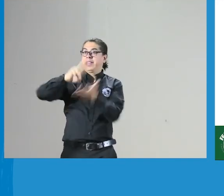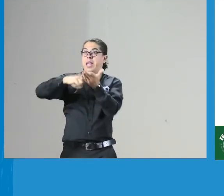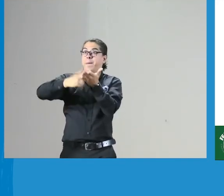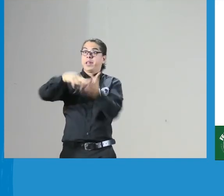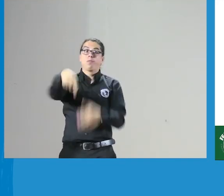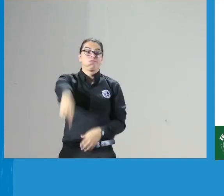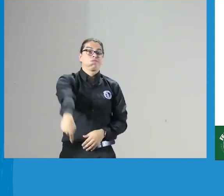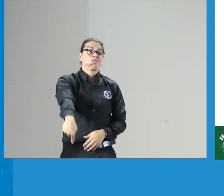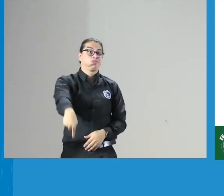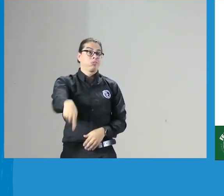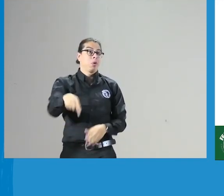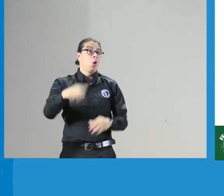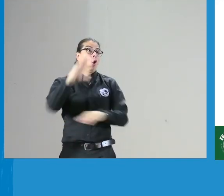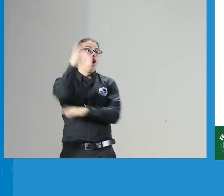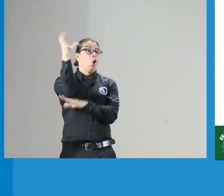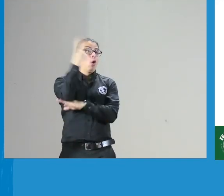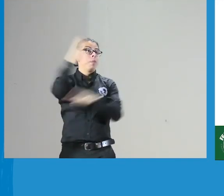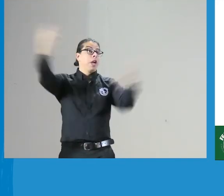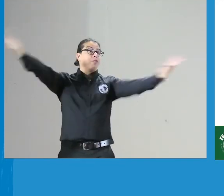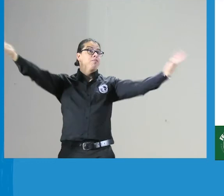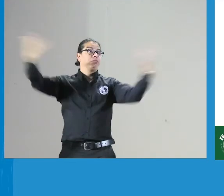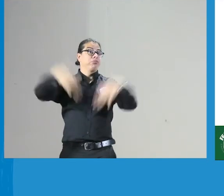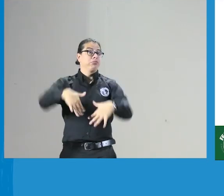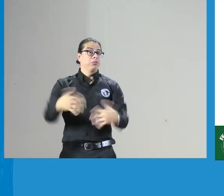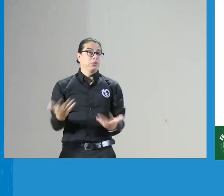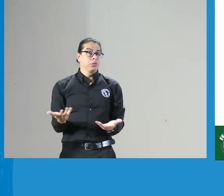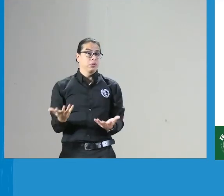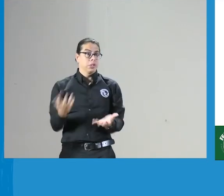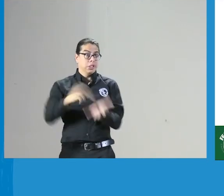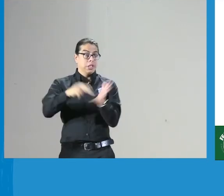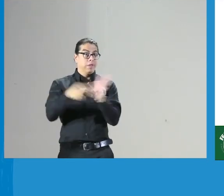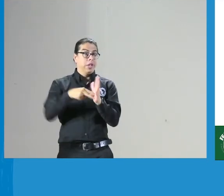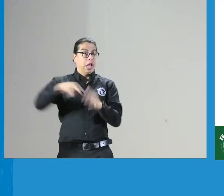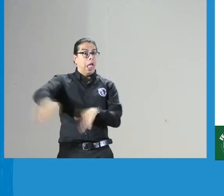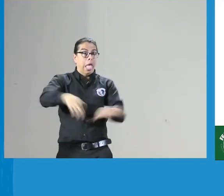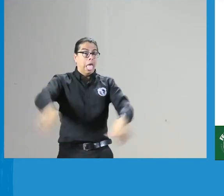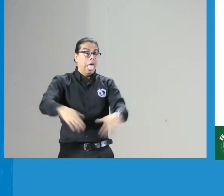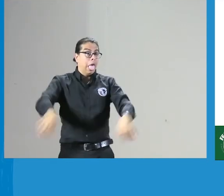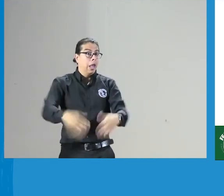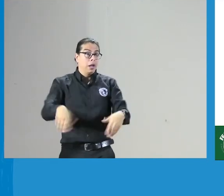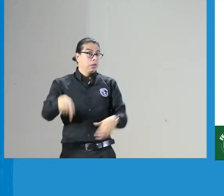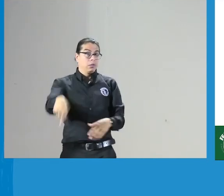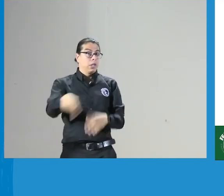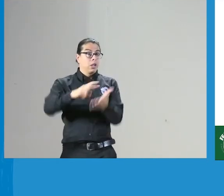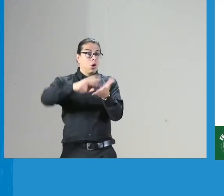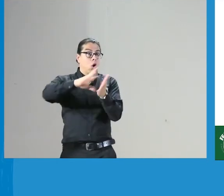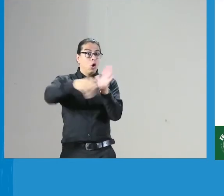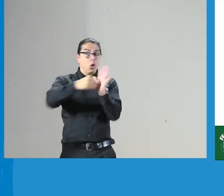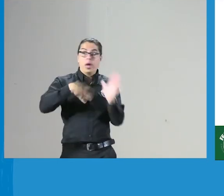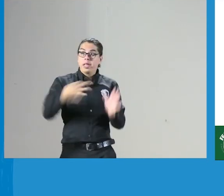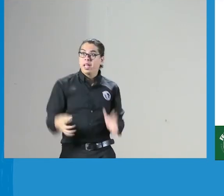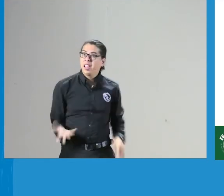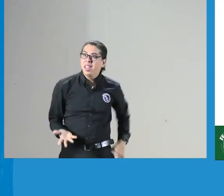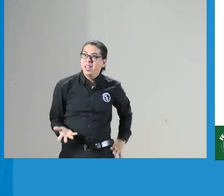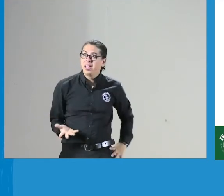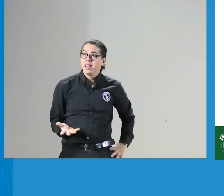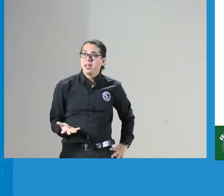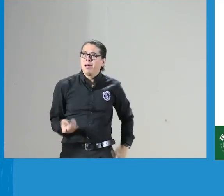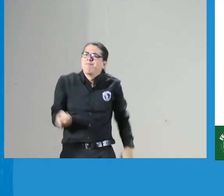encuentro latinoamericanos de intérpretes en Colombia fue aquí y entonces no había nada no había código de ética para